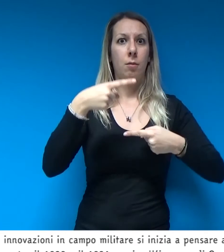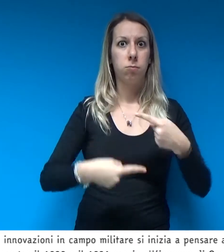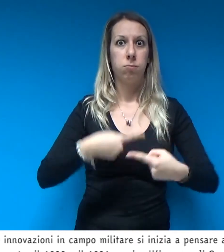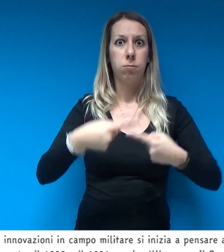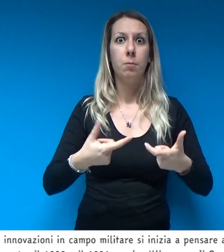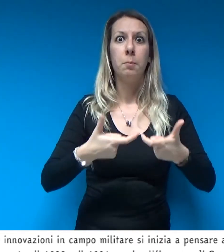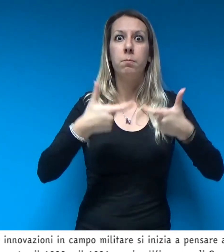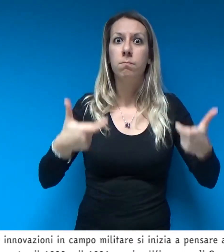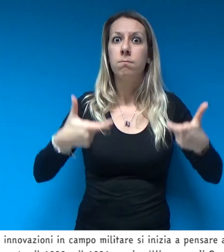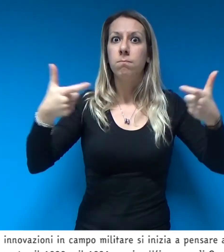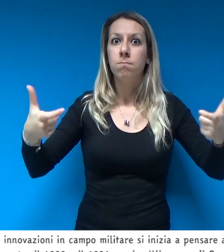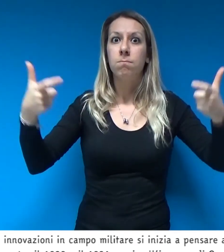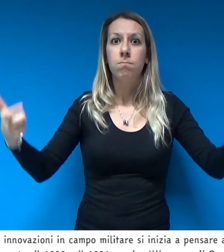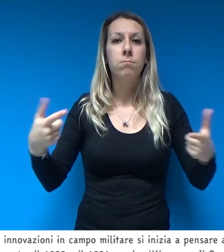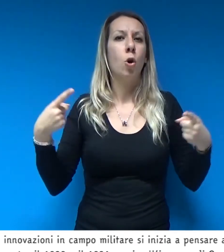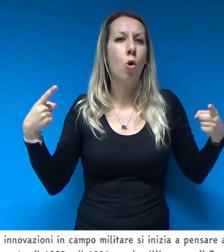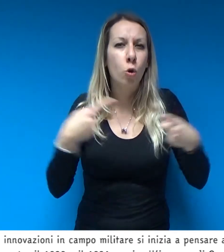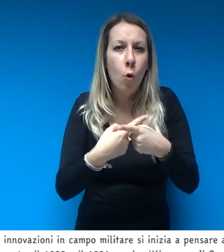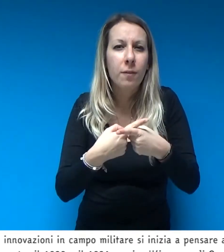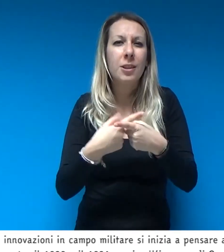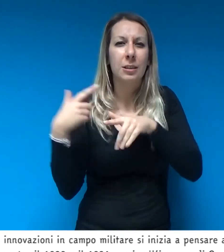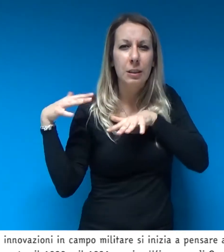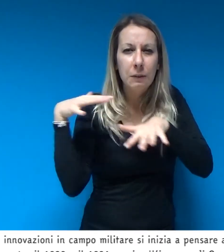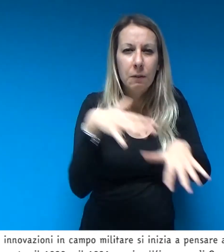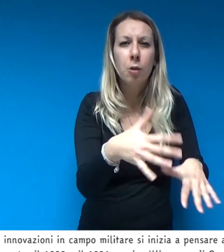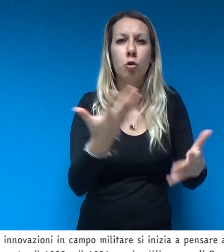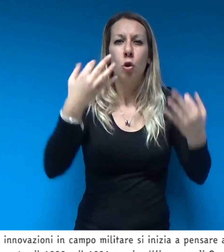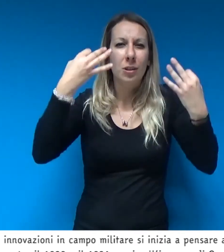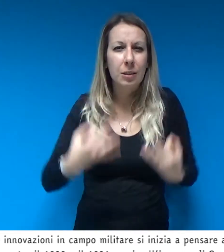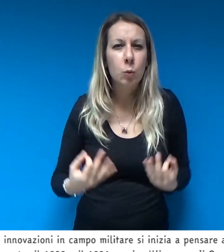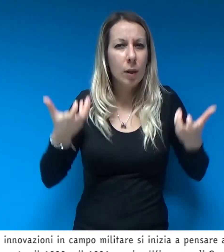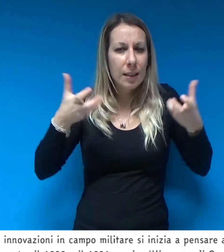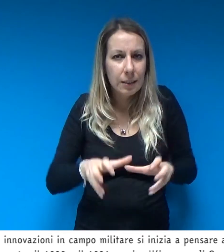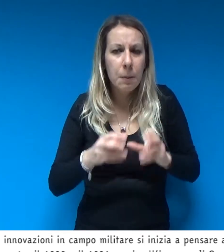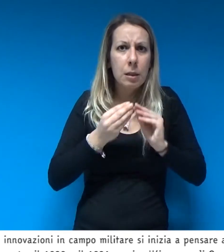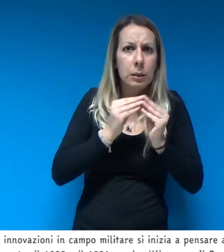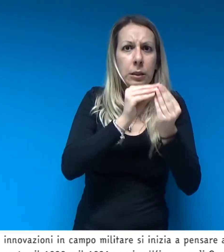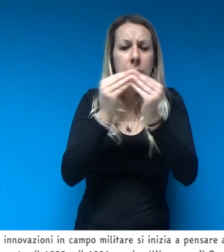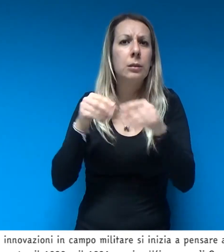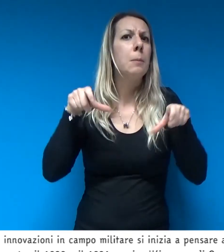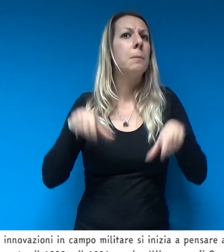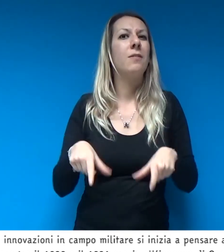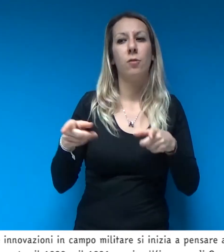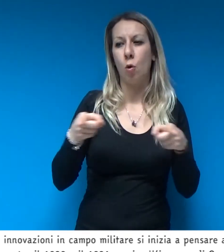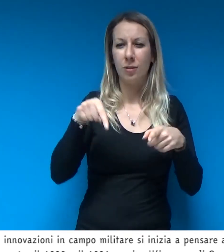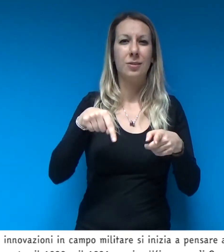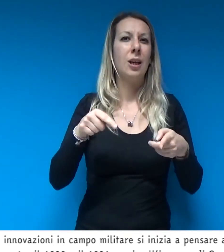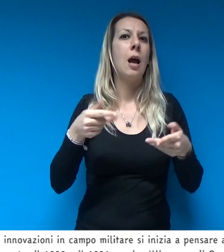Con il crescere delle innovazioni in campo militare si inizia a pensare a un rafforzamento della